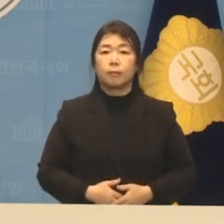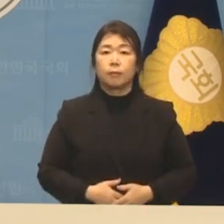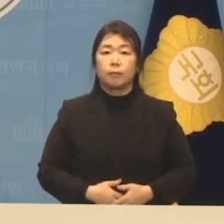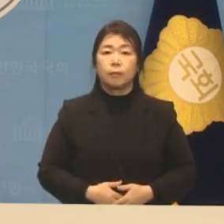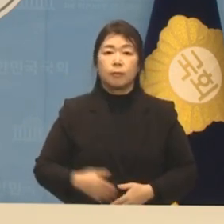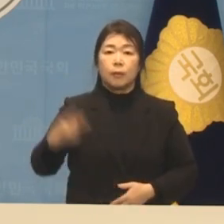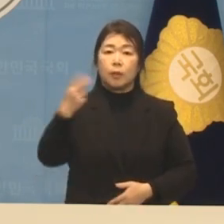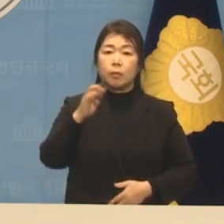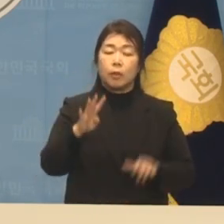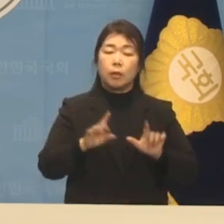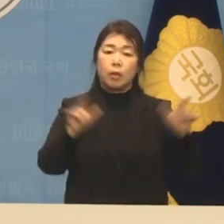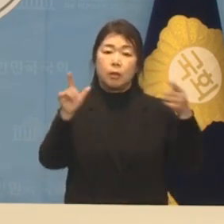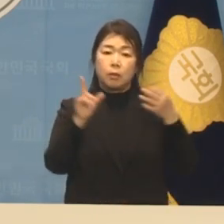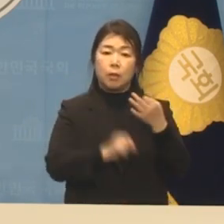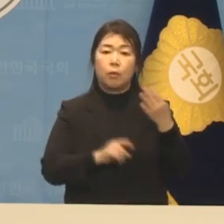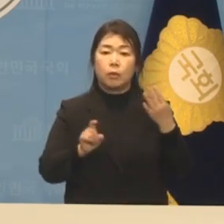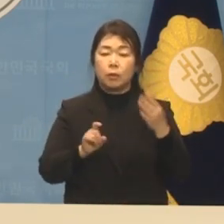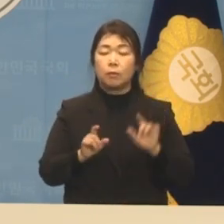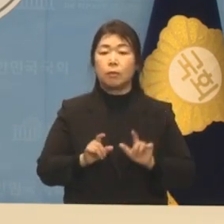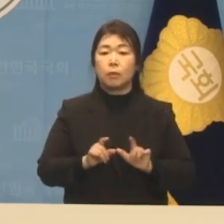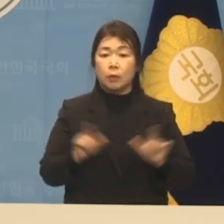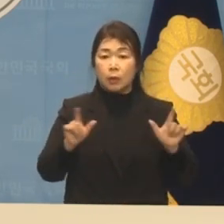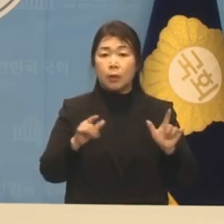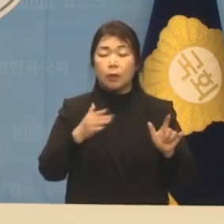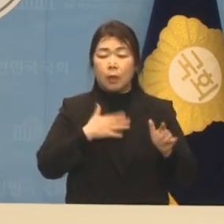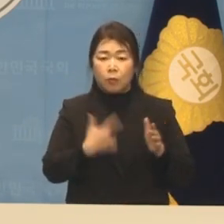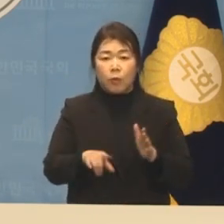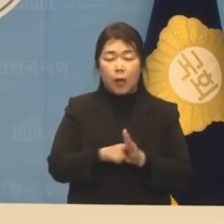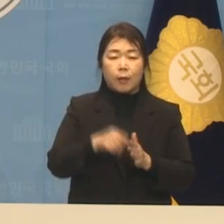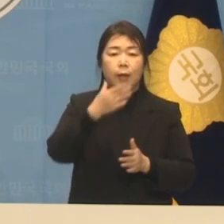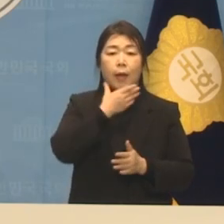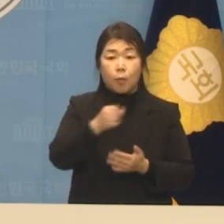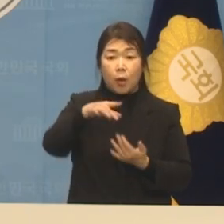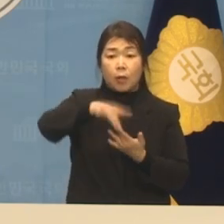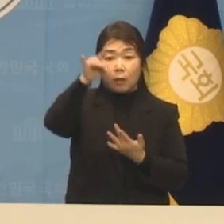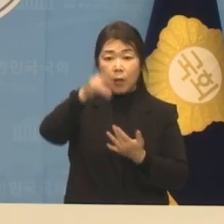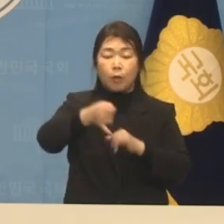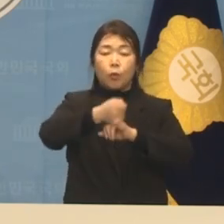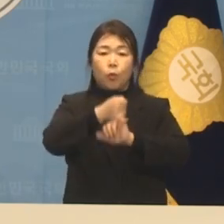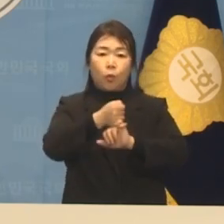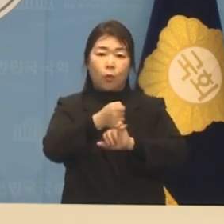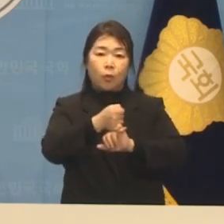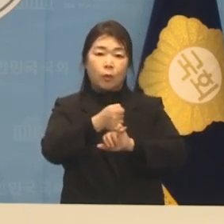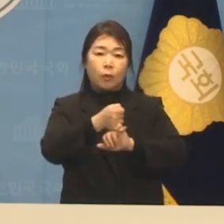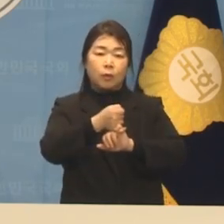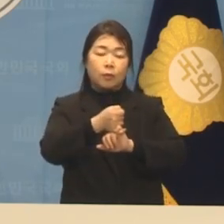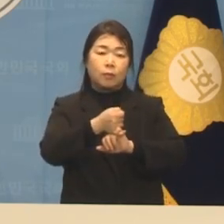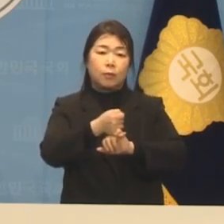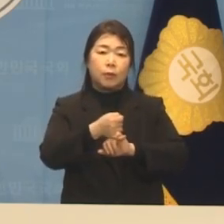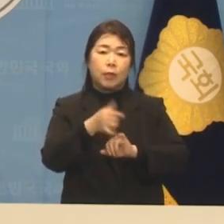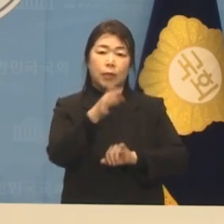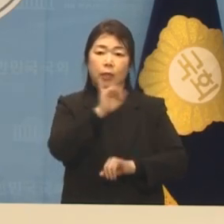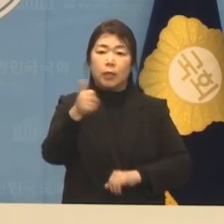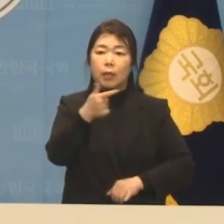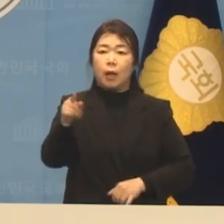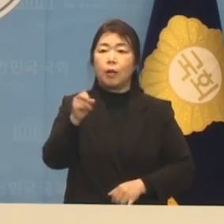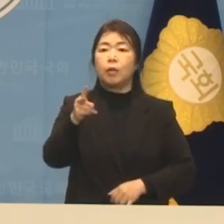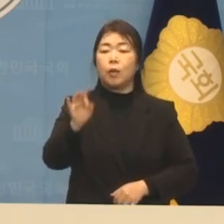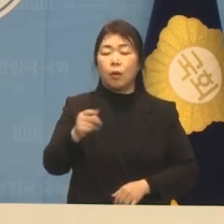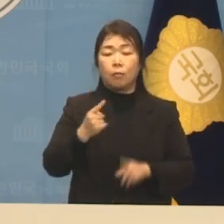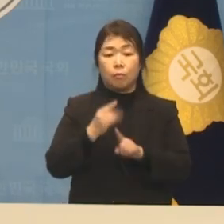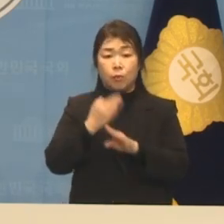2024년 4월 10일, 나를 위한 행복한 선택 꼭 될 후보 이나영, 민주당과